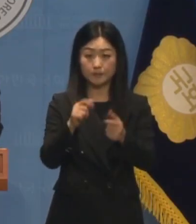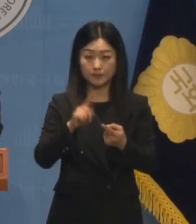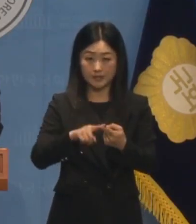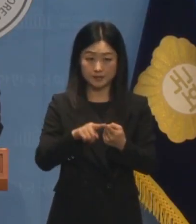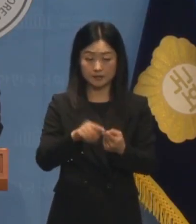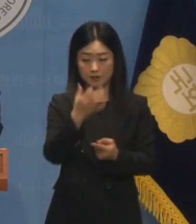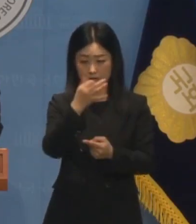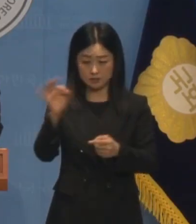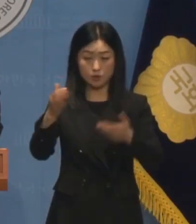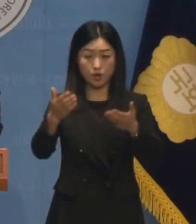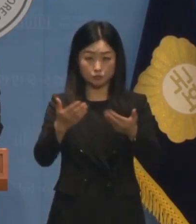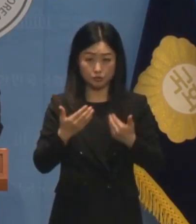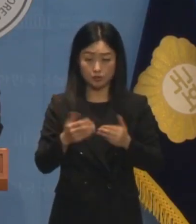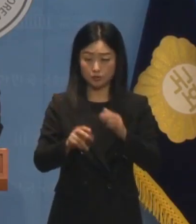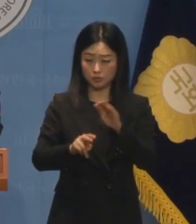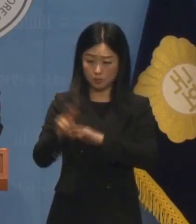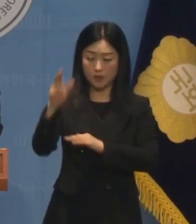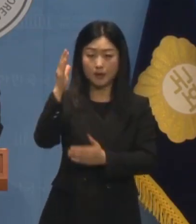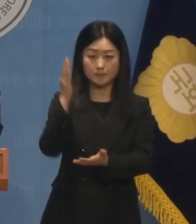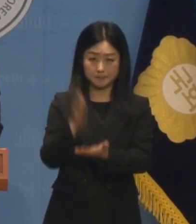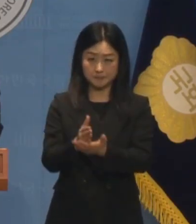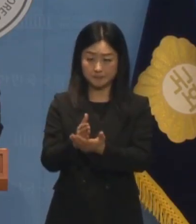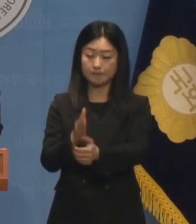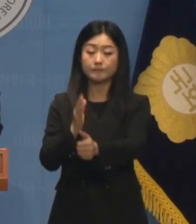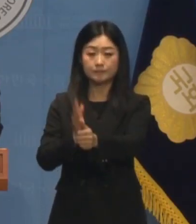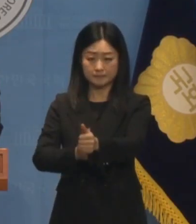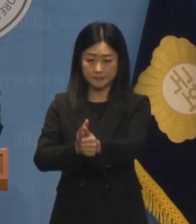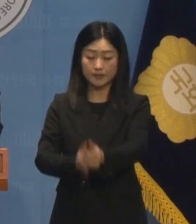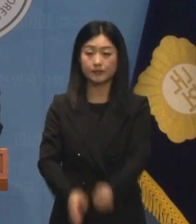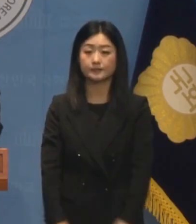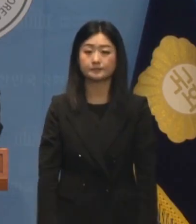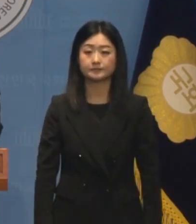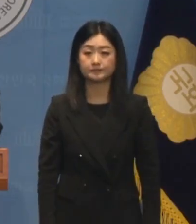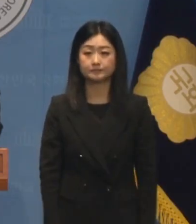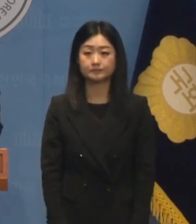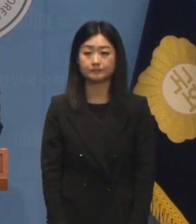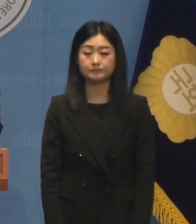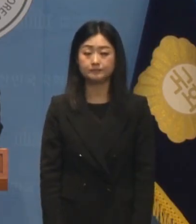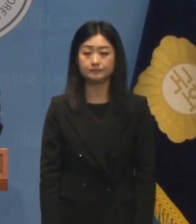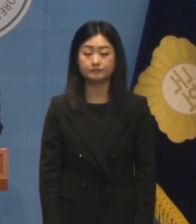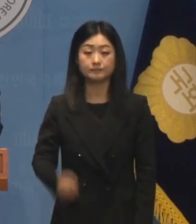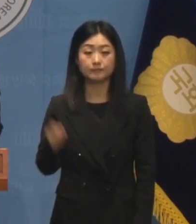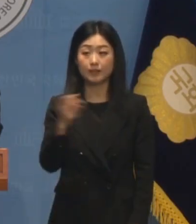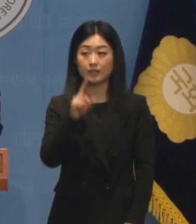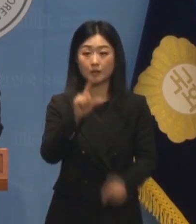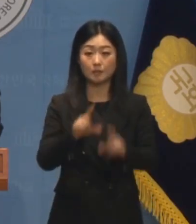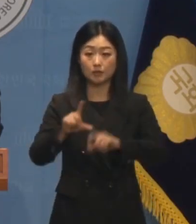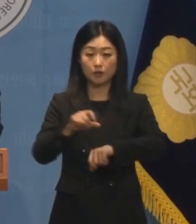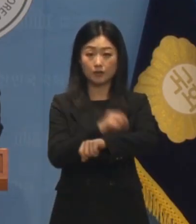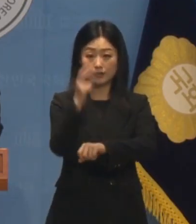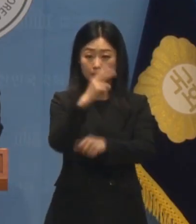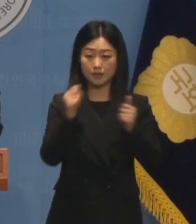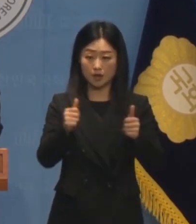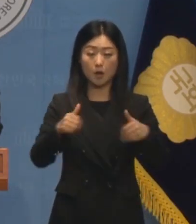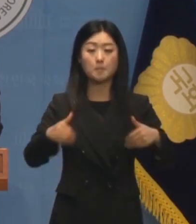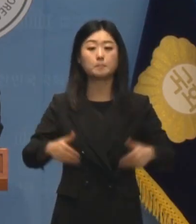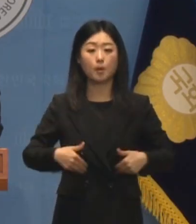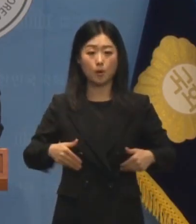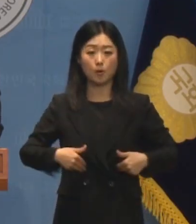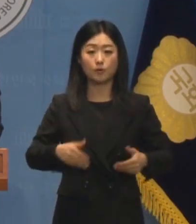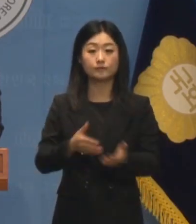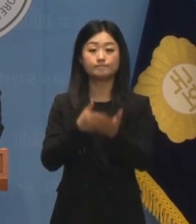적극적으로 나서주기 바랍니다. 다시 한번 특검 도입을 강력히